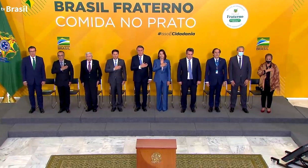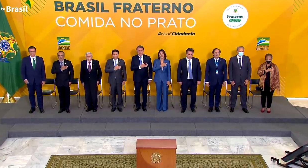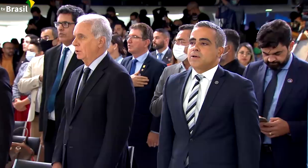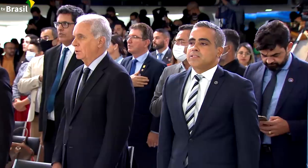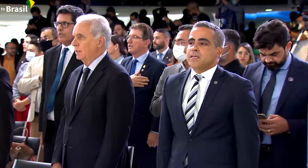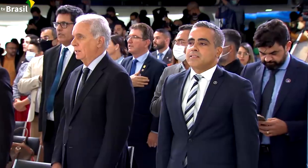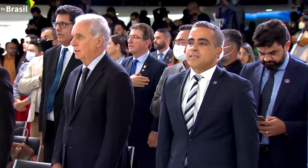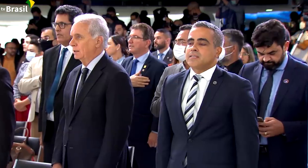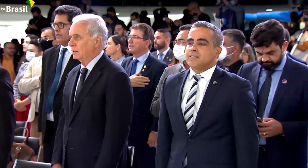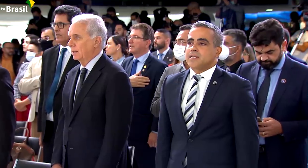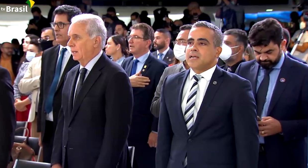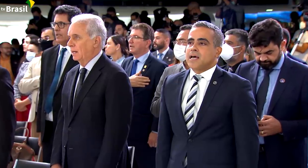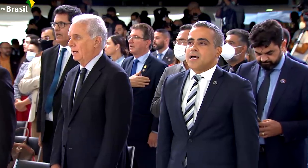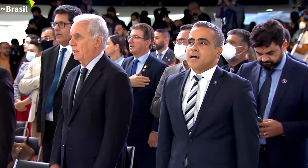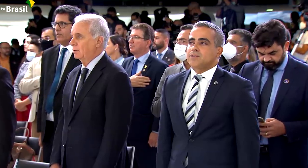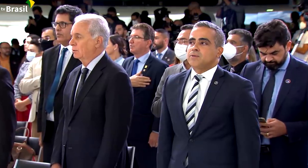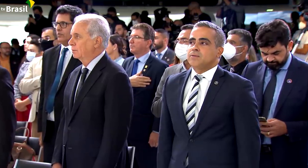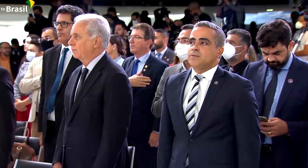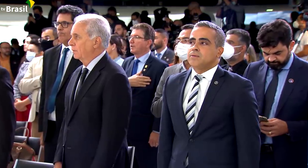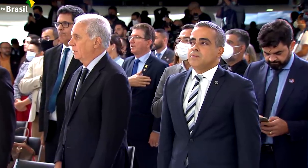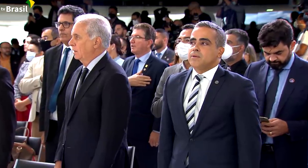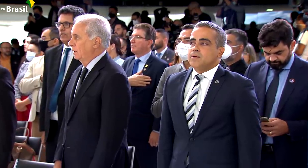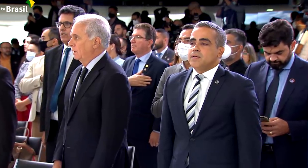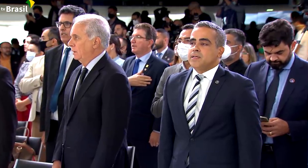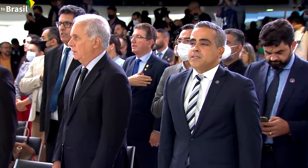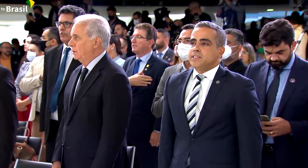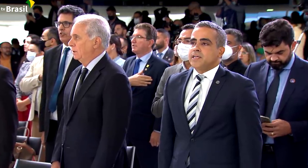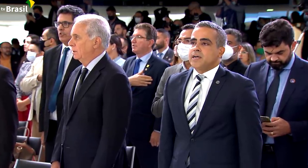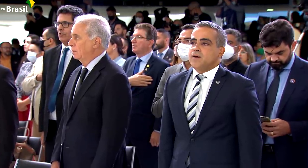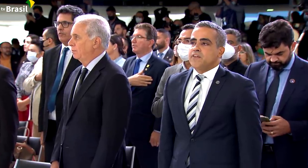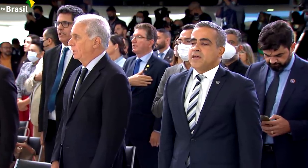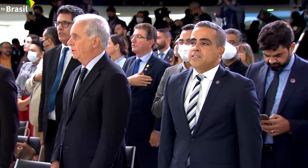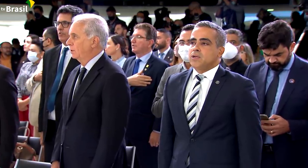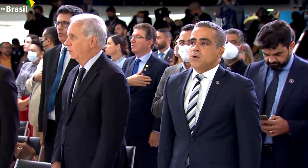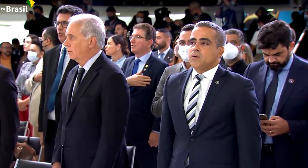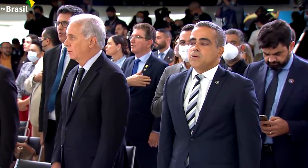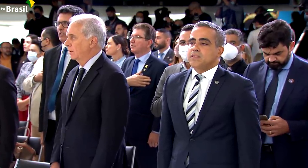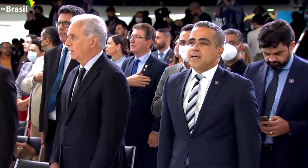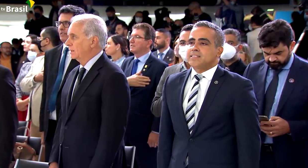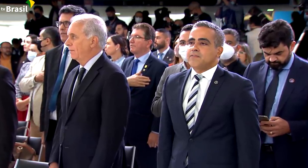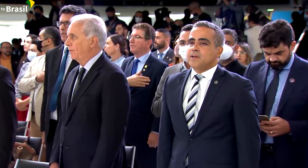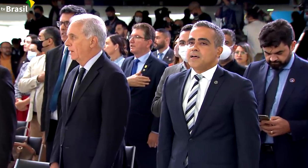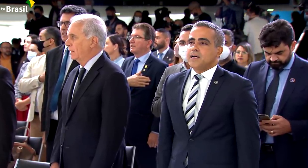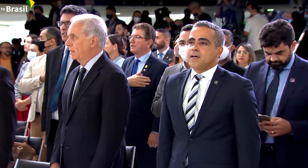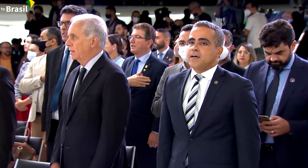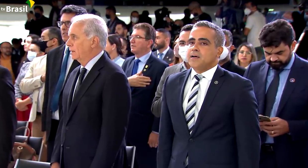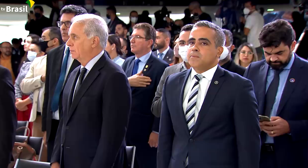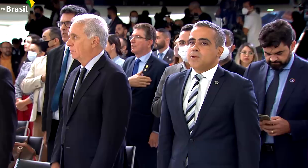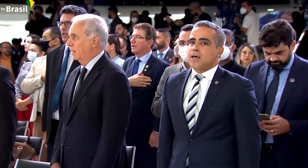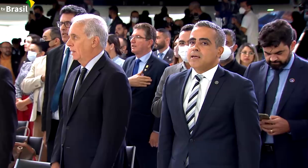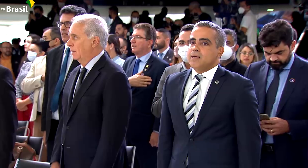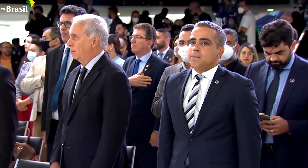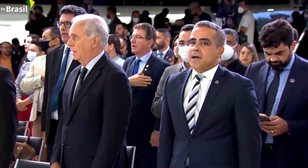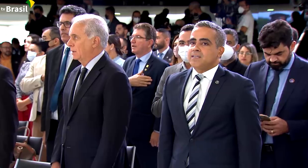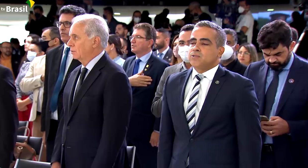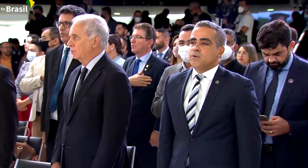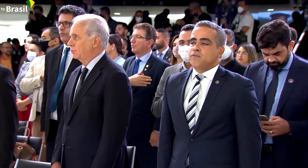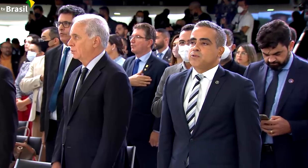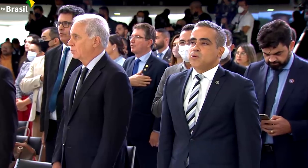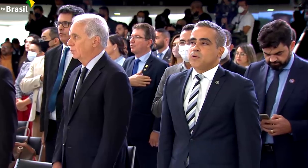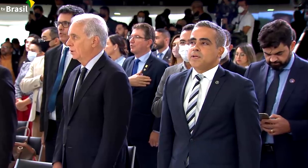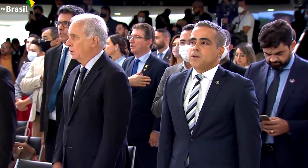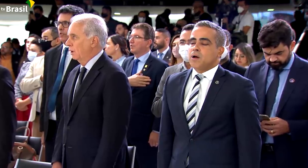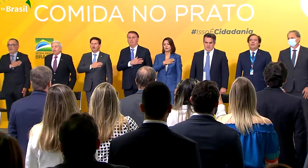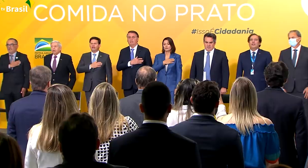lábaro que ostentas estrelado, que diga o verde louro desta flâmula. Paz